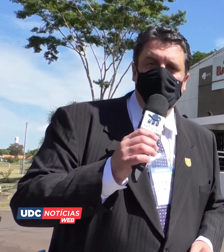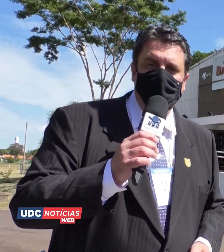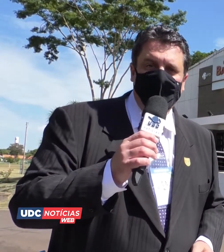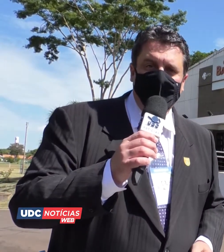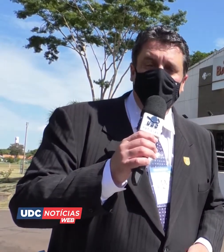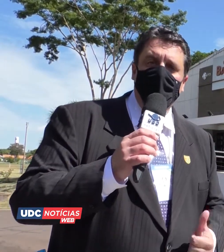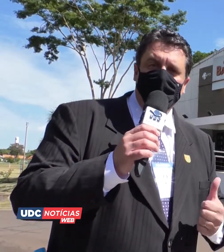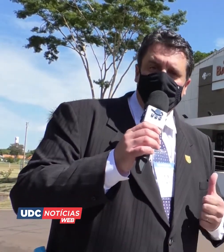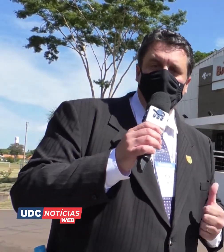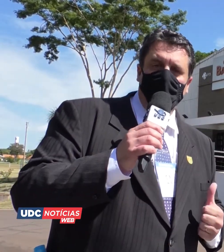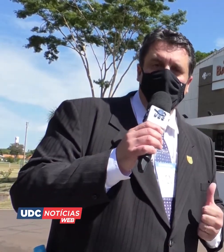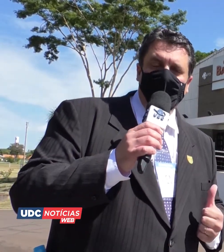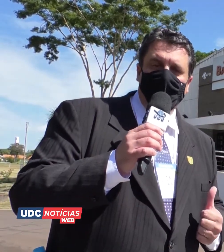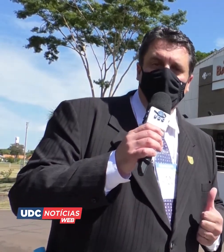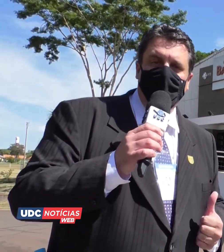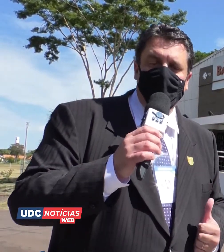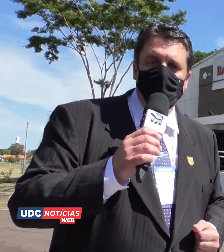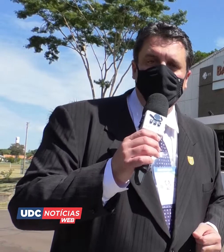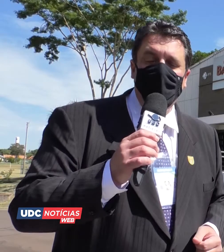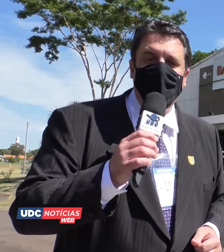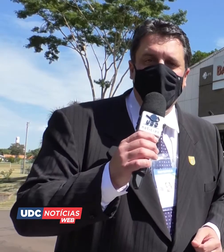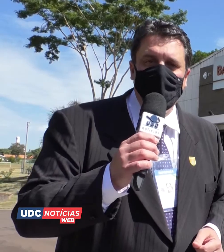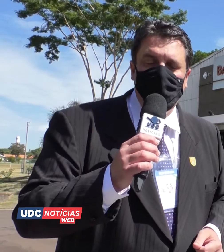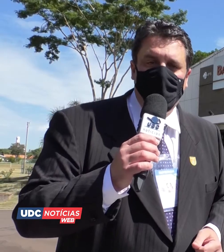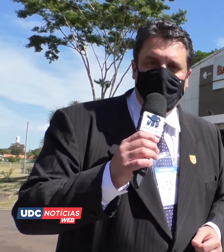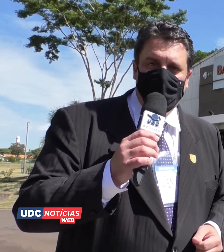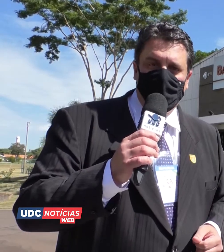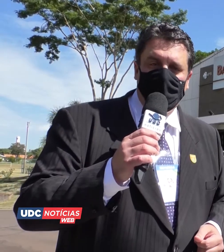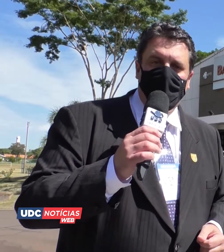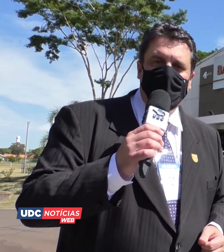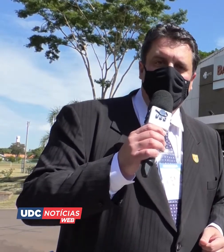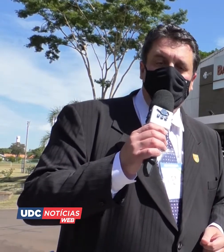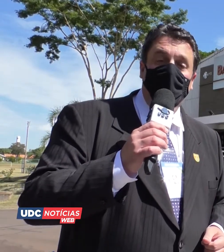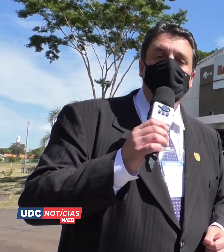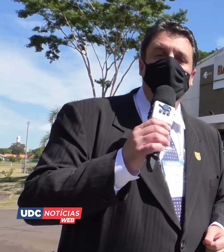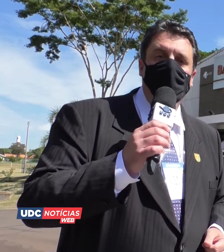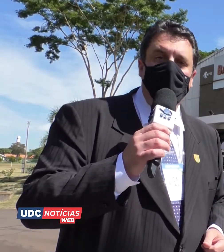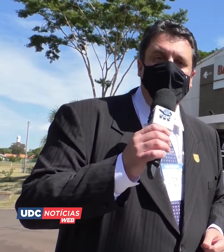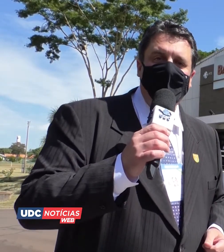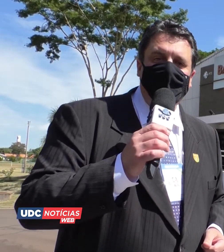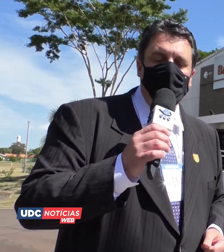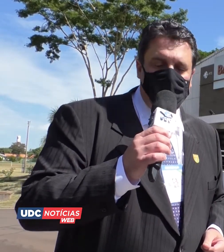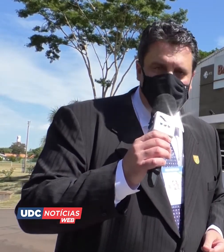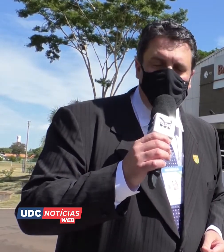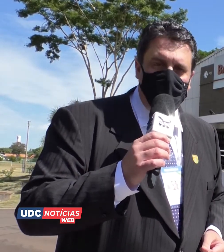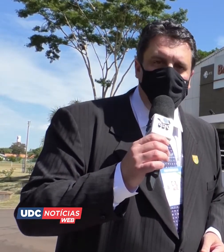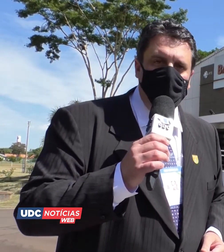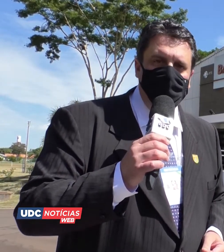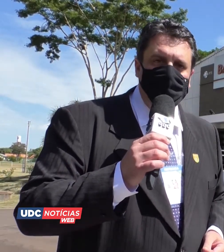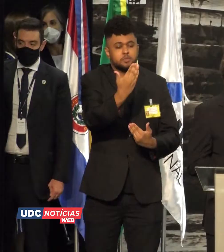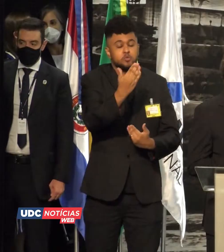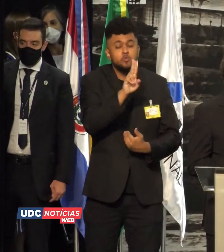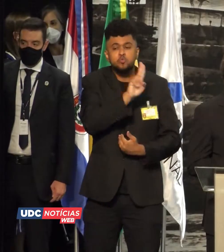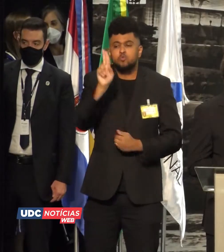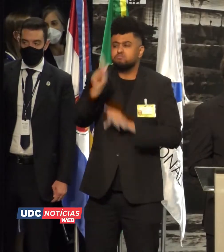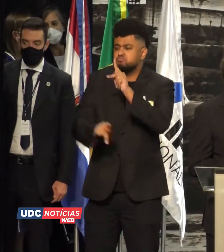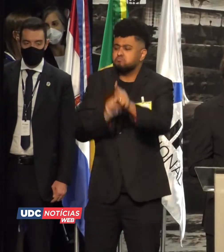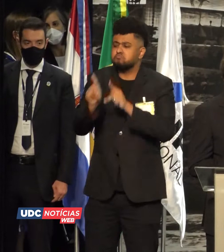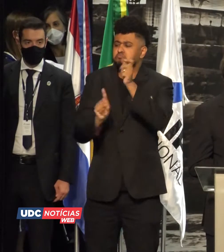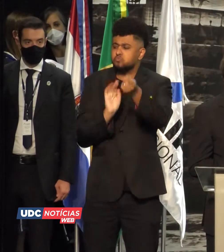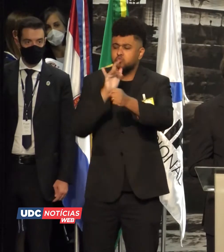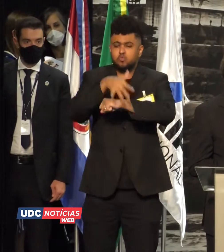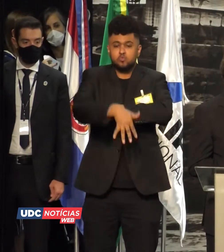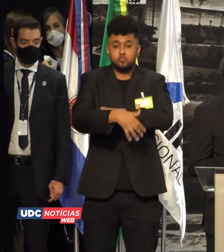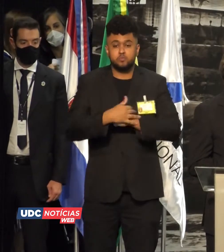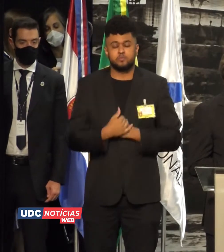dos Barrageiros, que leva esse nome em homenagem aos milhares de operários que trabalharam na construção da usina de Itaipu. O prefeito Chico